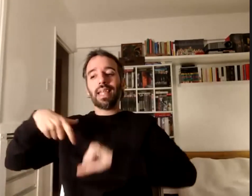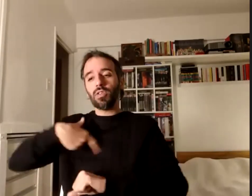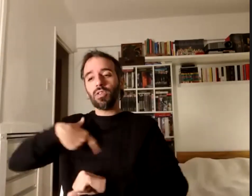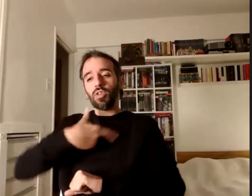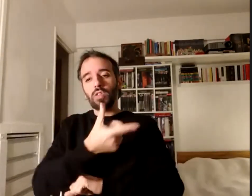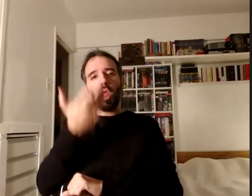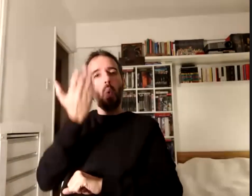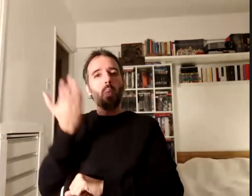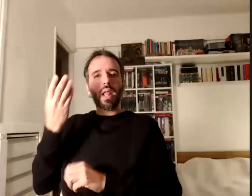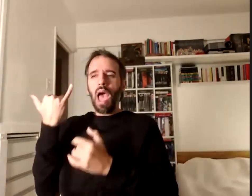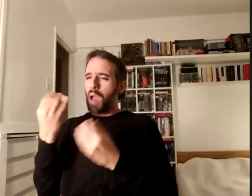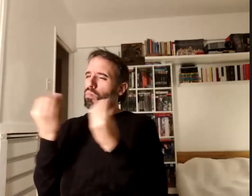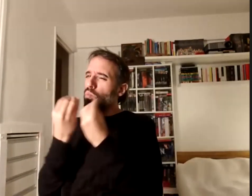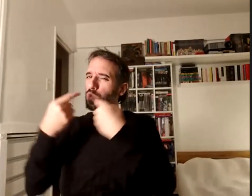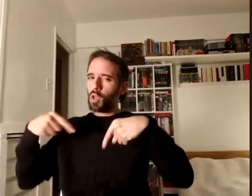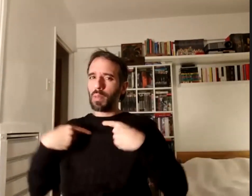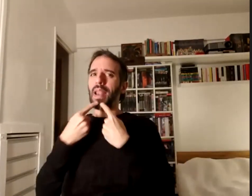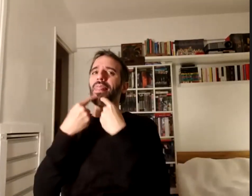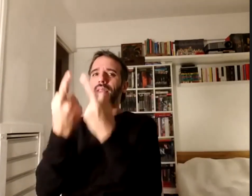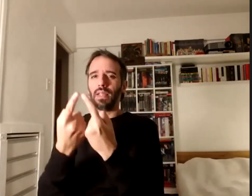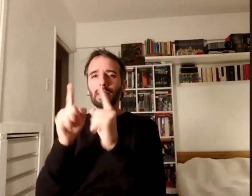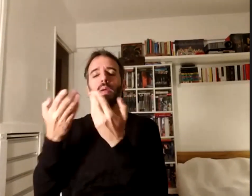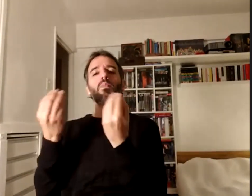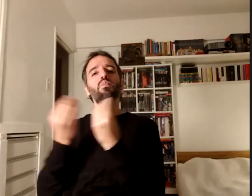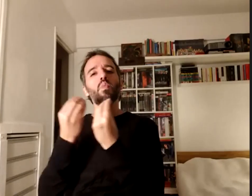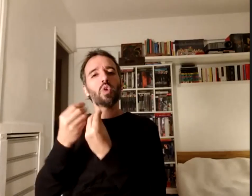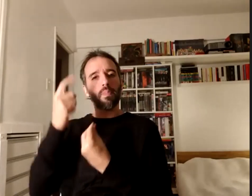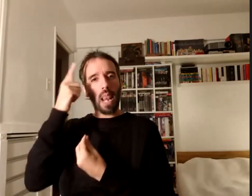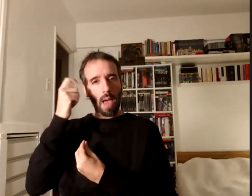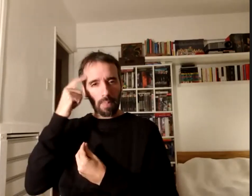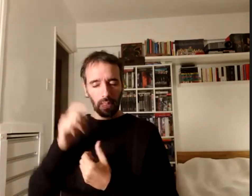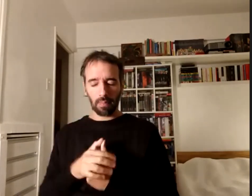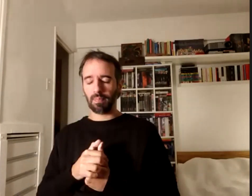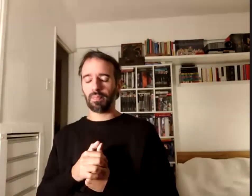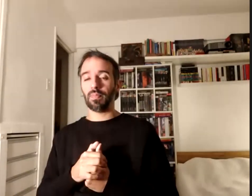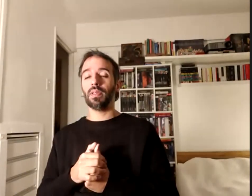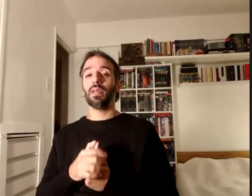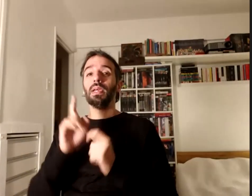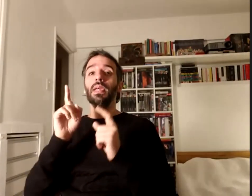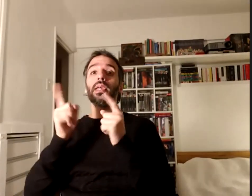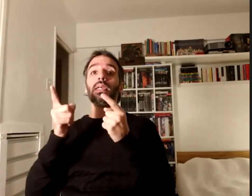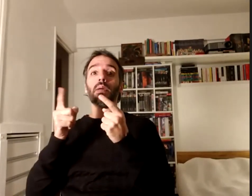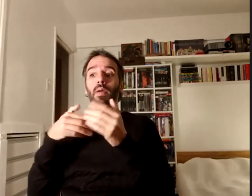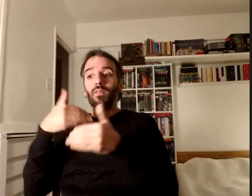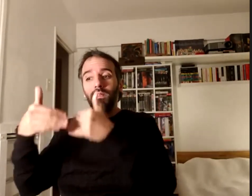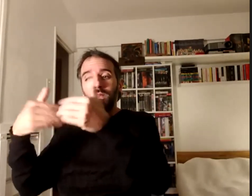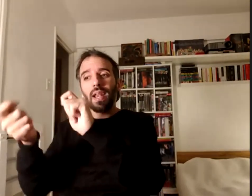sobre todo mucho para aprender y que va a ir también modificando nuestra manera de